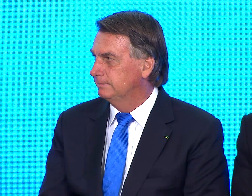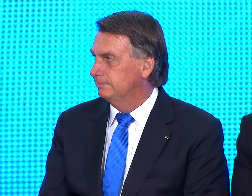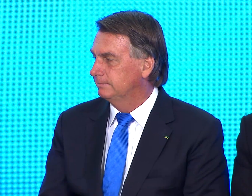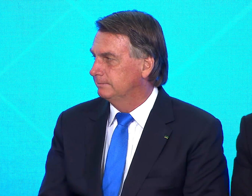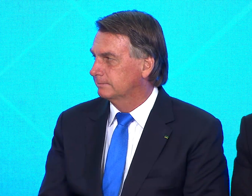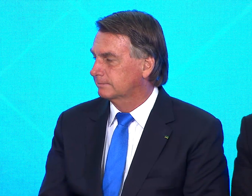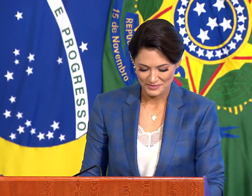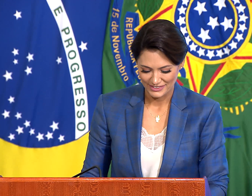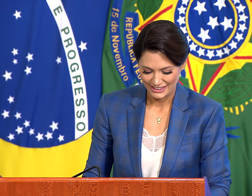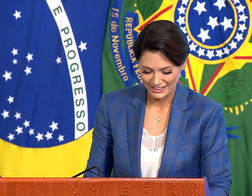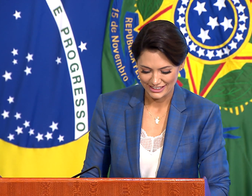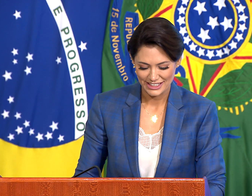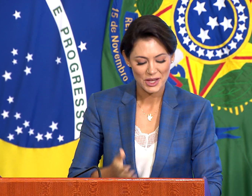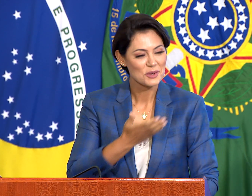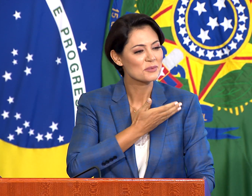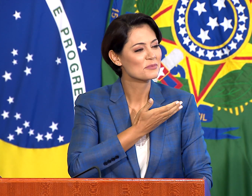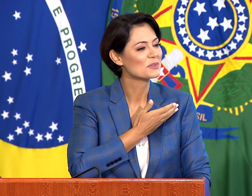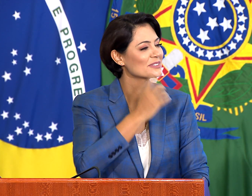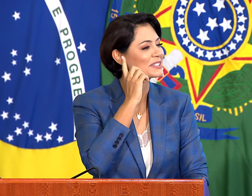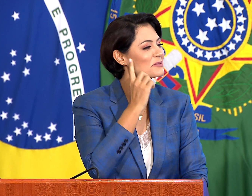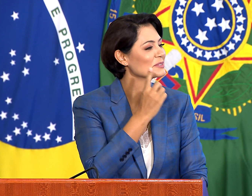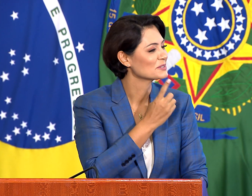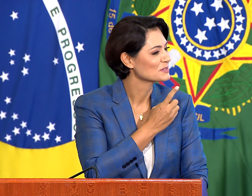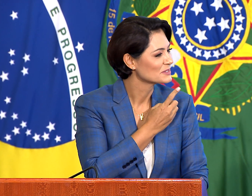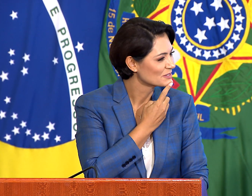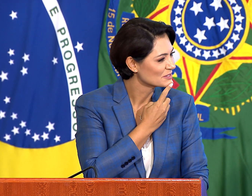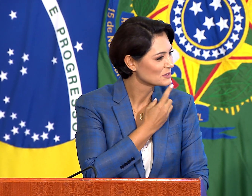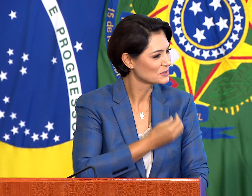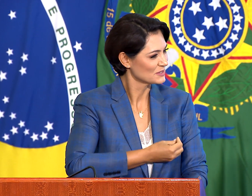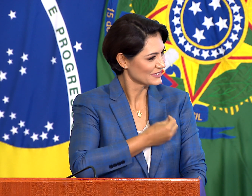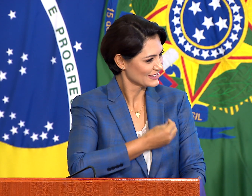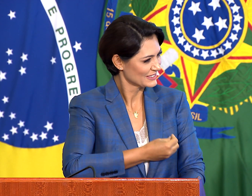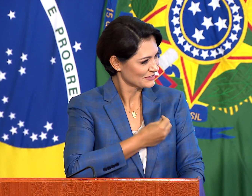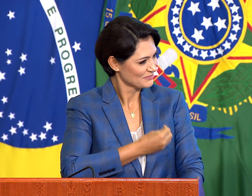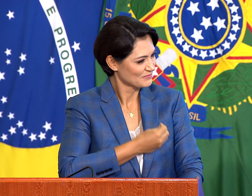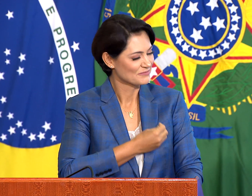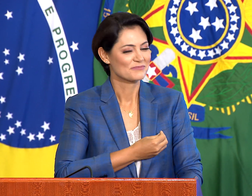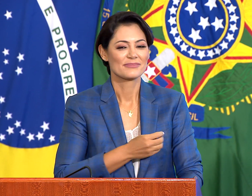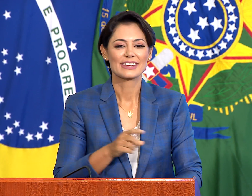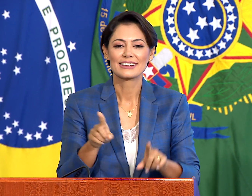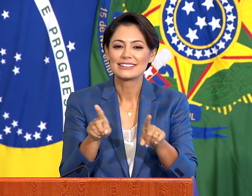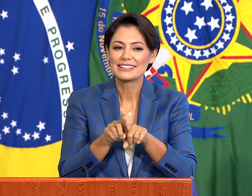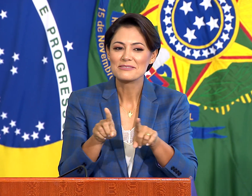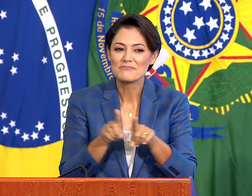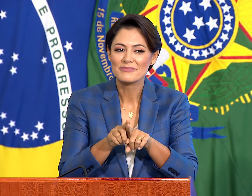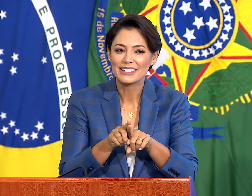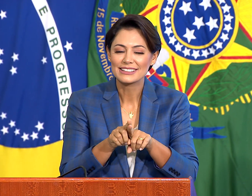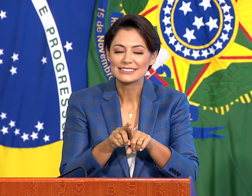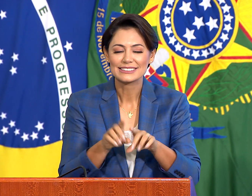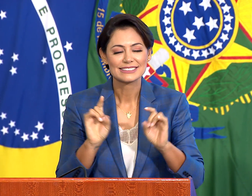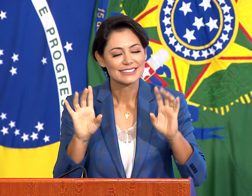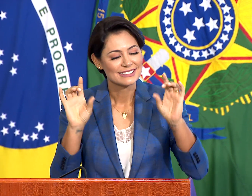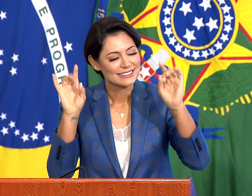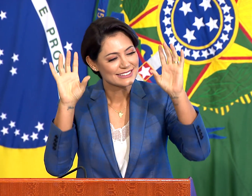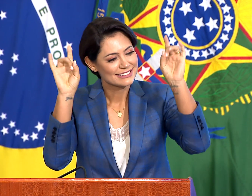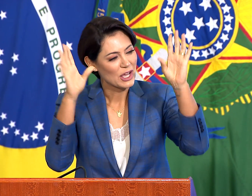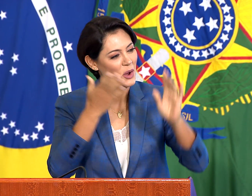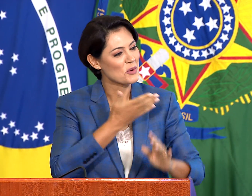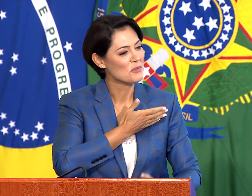presentes. Meus amigos surdos. E, em especial, o meu